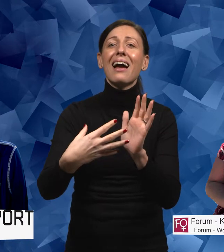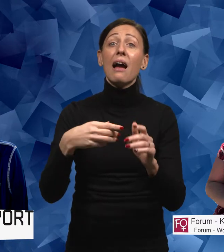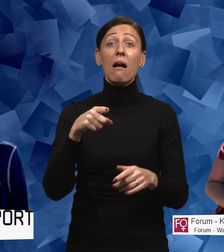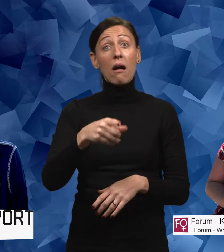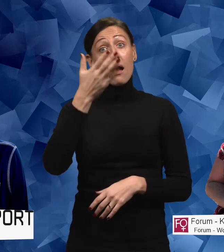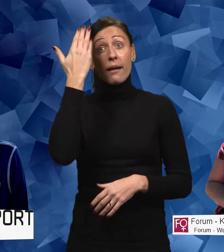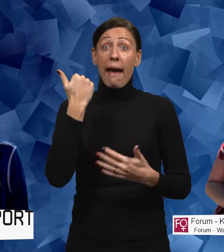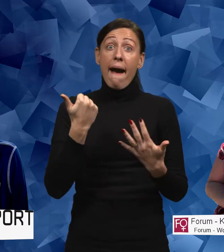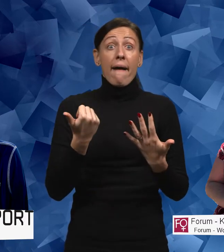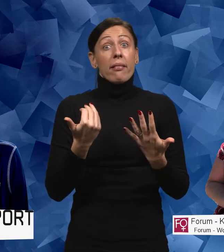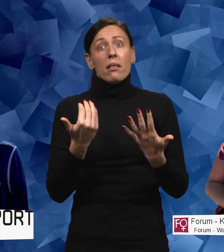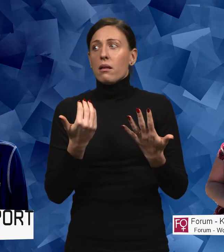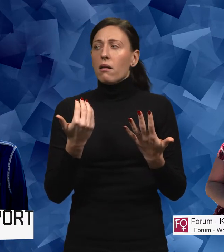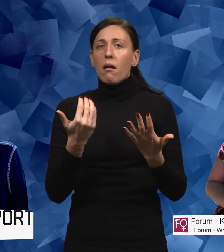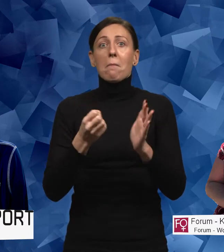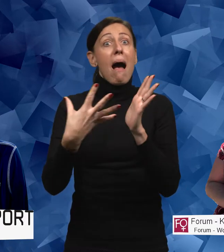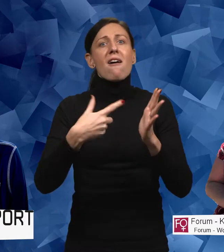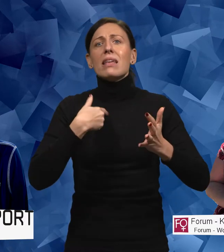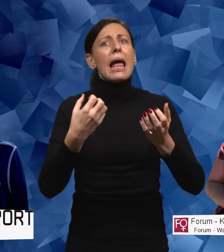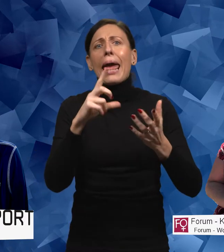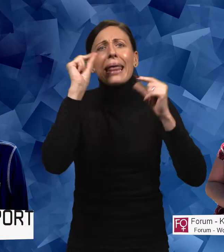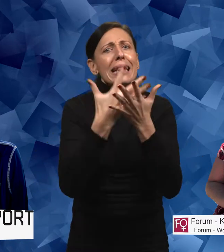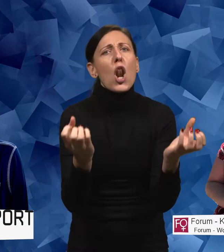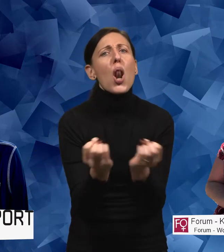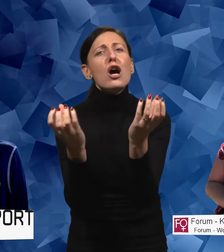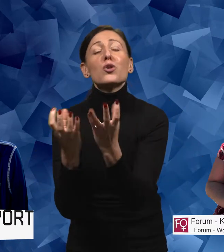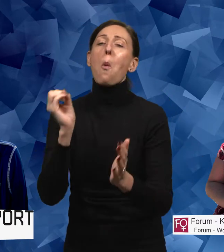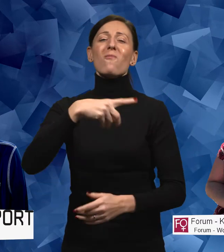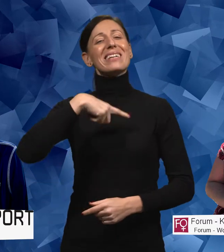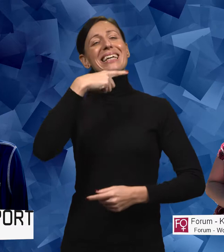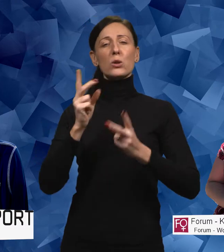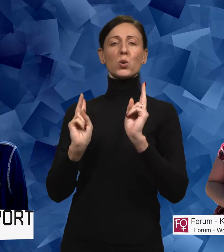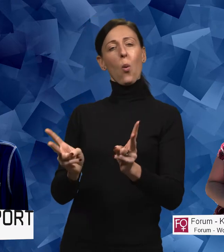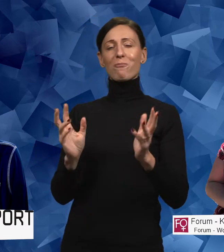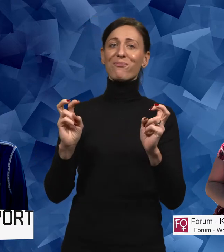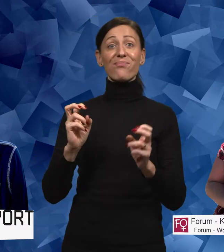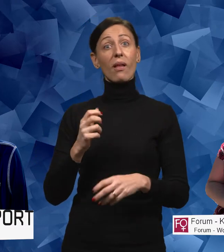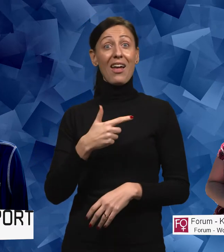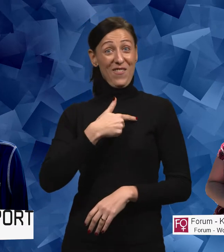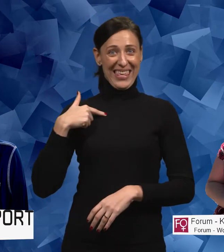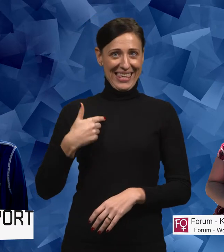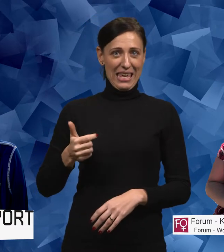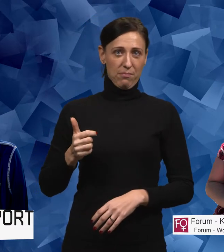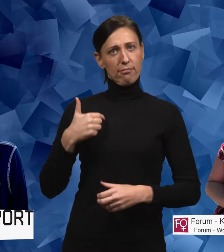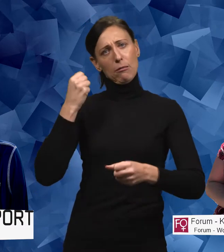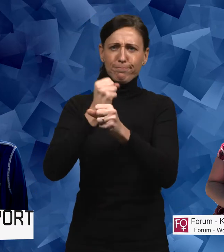så kan vi heller inte hitta lösningarna. Vi säger så här, om vi tänker att vi jobbar för kvinnors